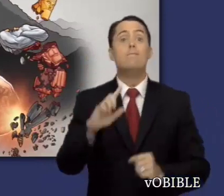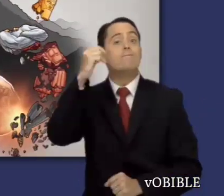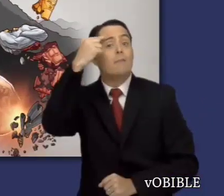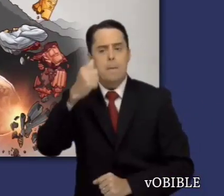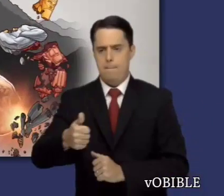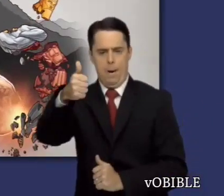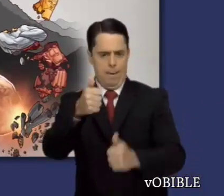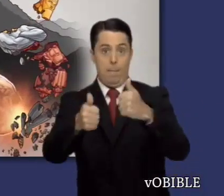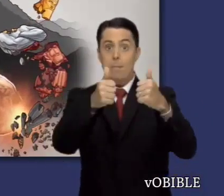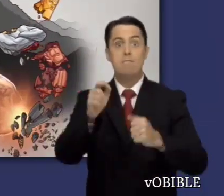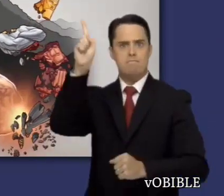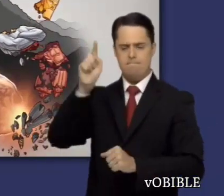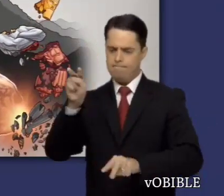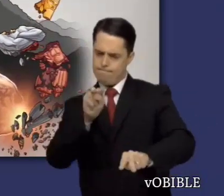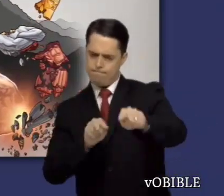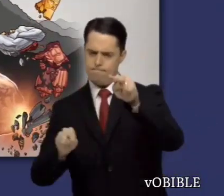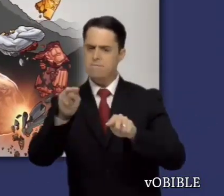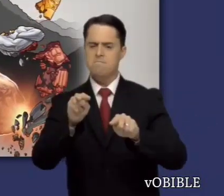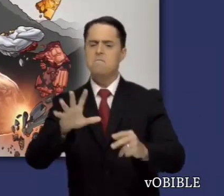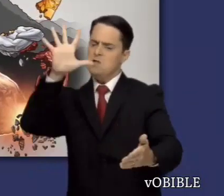como el único gobierno sobre la humanidad.